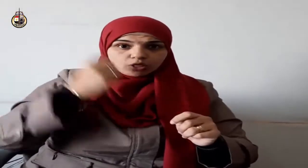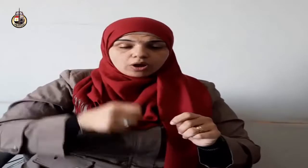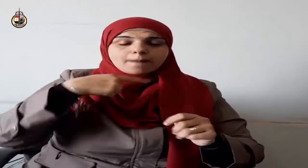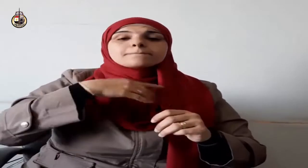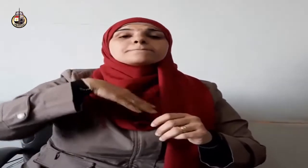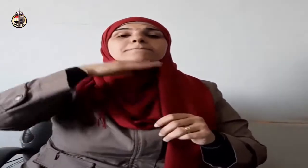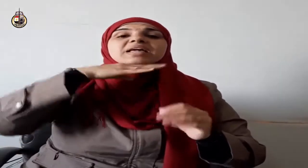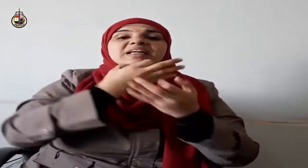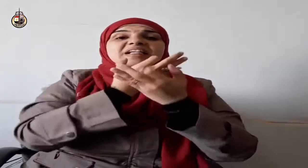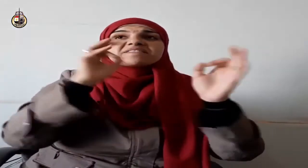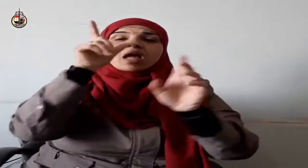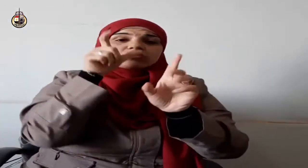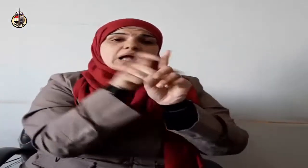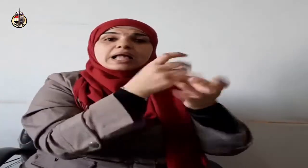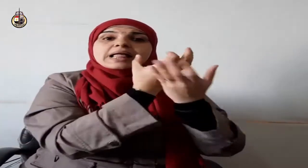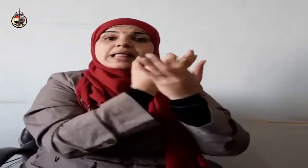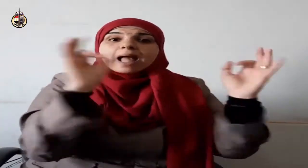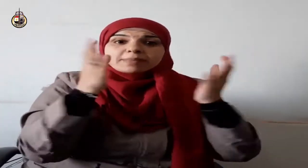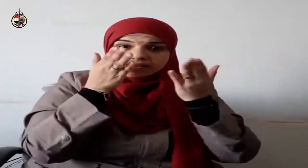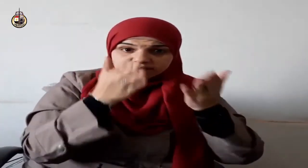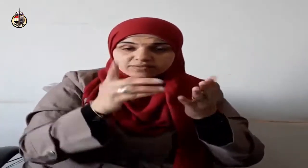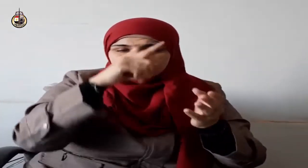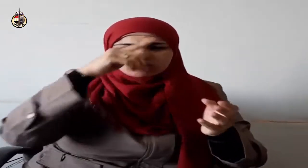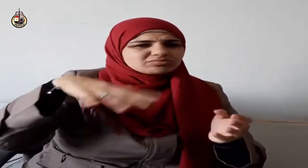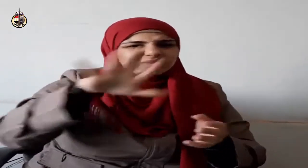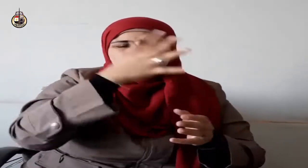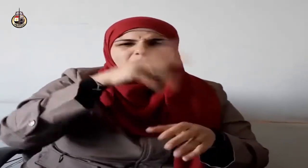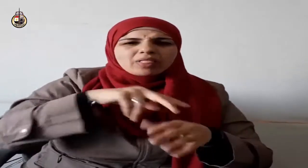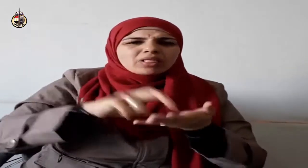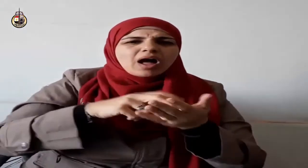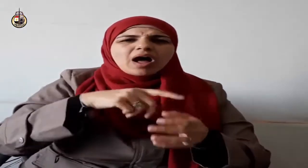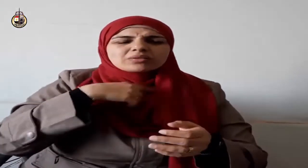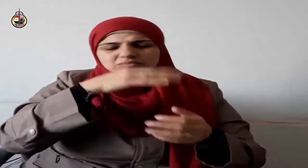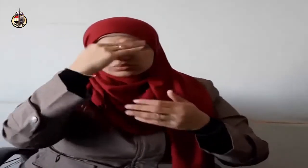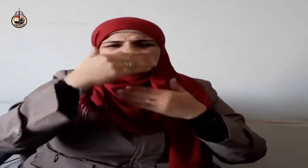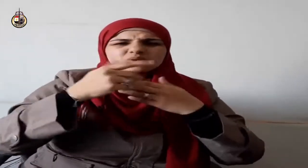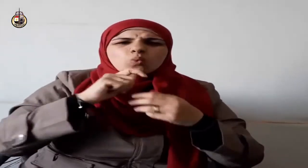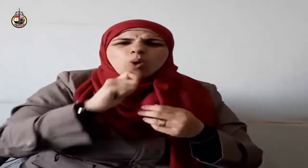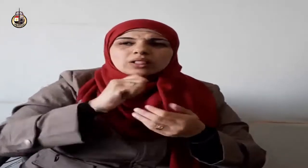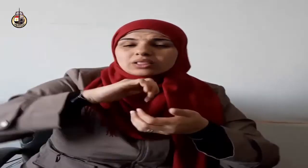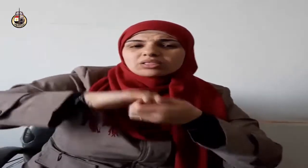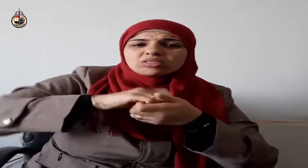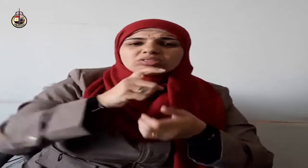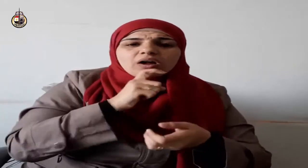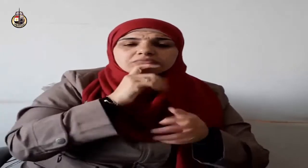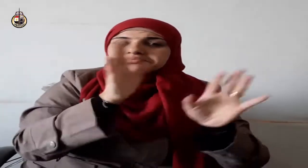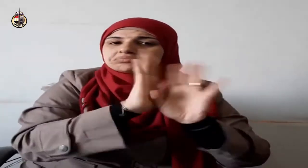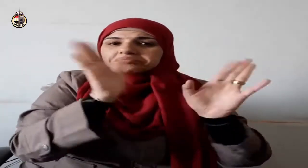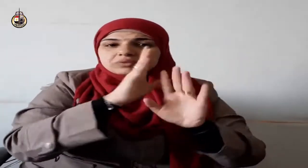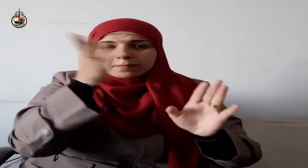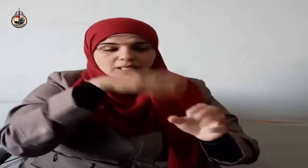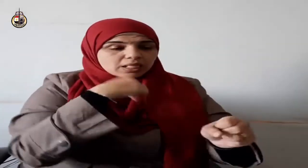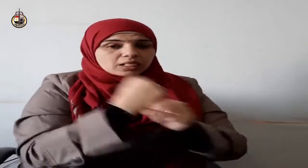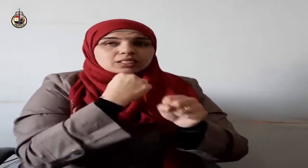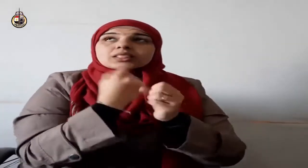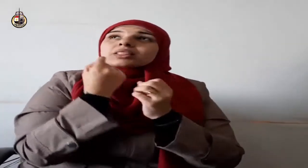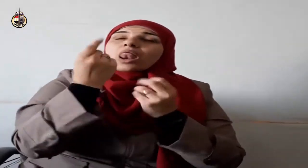إن الله بالغ أمره قد جعل الله لكل شيء قدرا أي